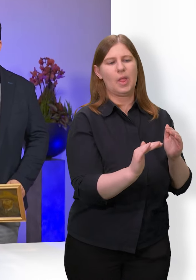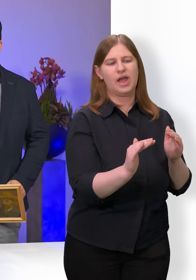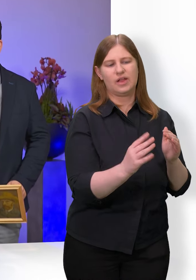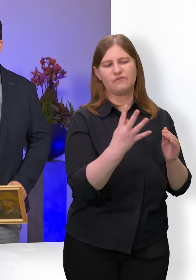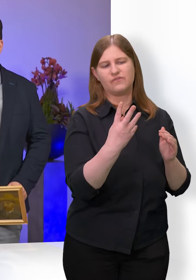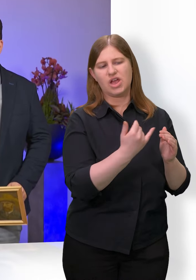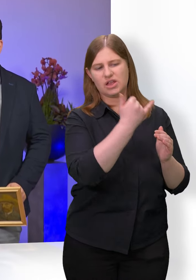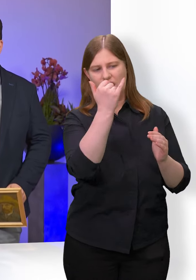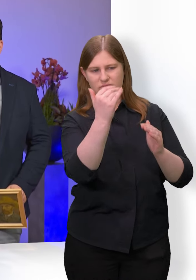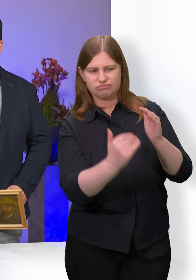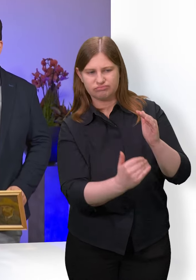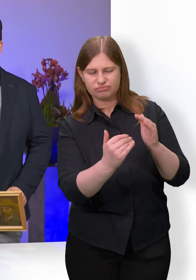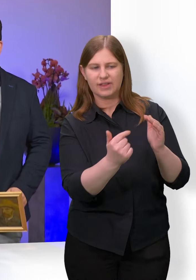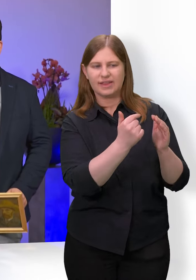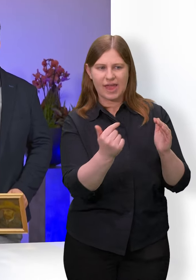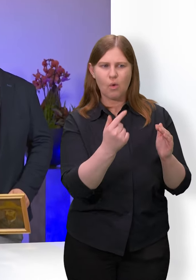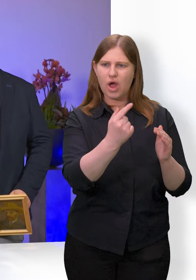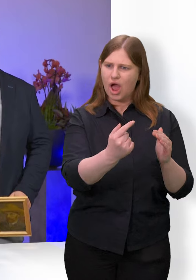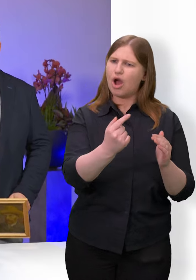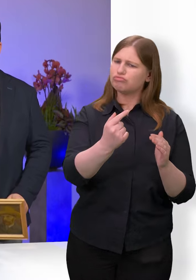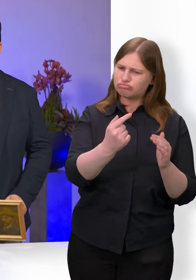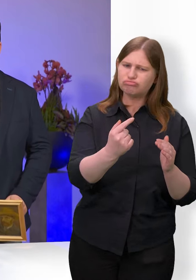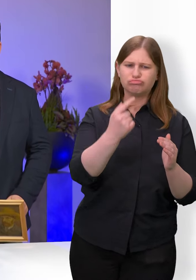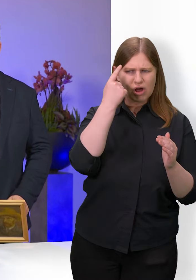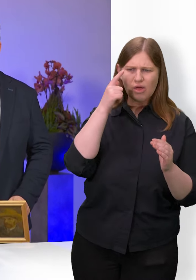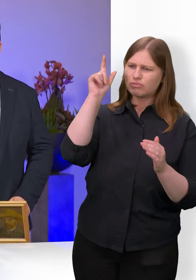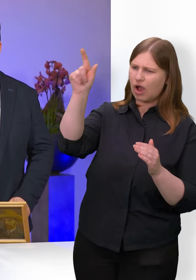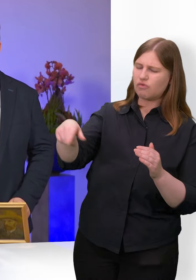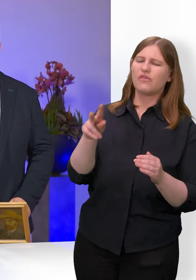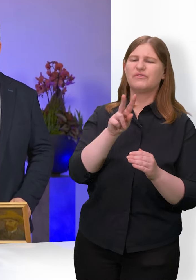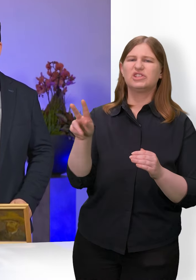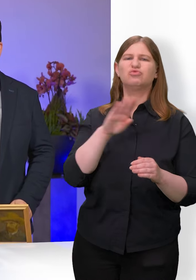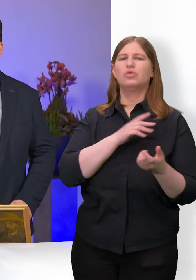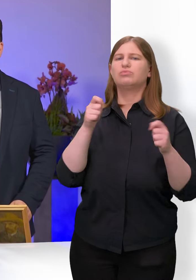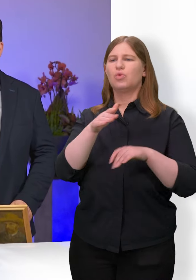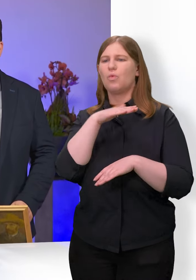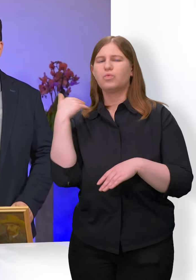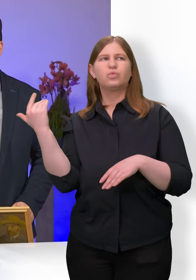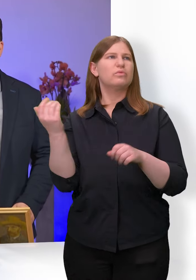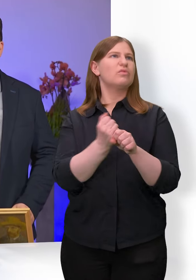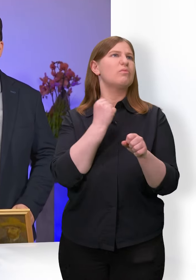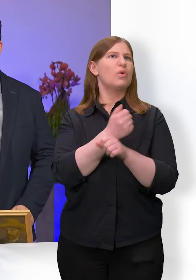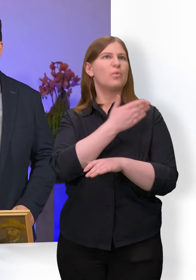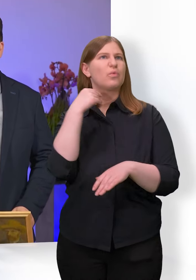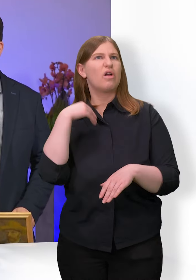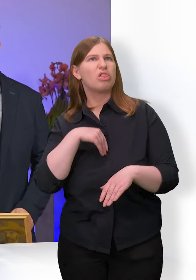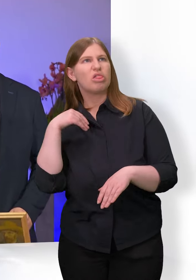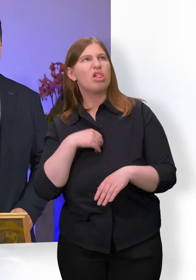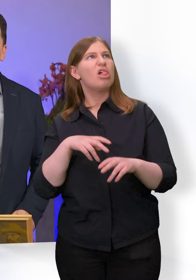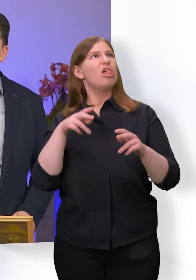glaubte aber an ihn. Auch dann, als Vincent ohne Schulabschluss untätig und depressiv herumhing mit sich und